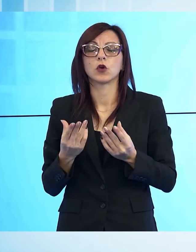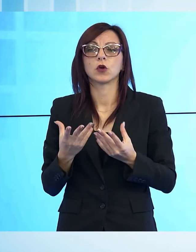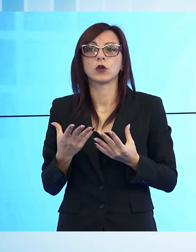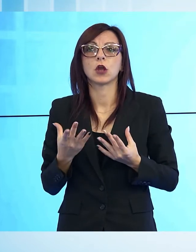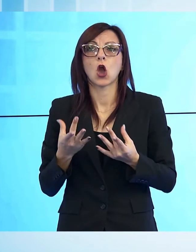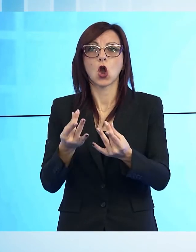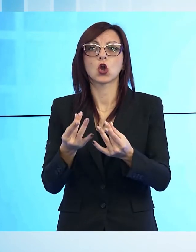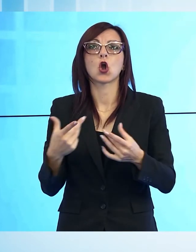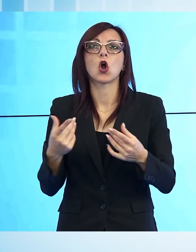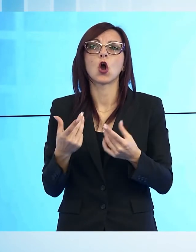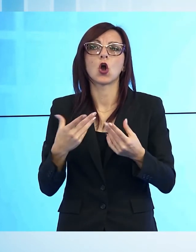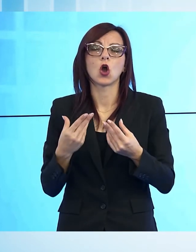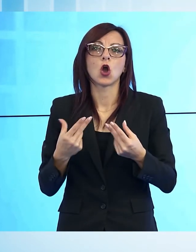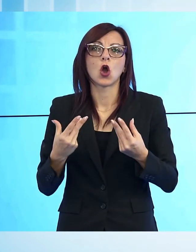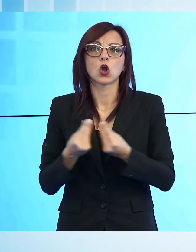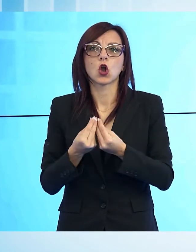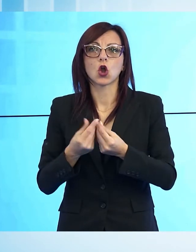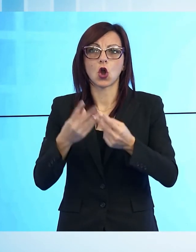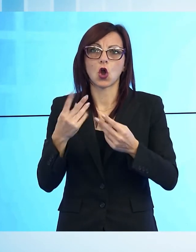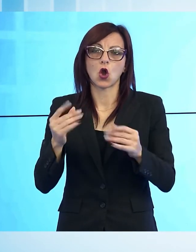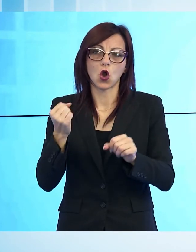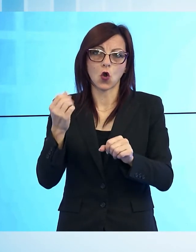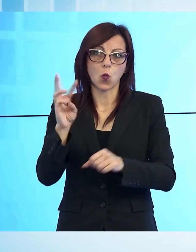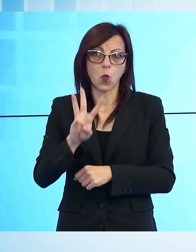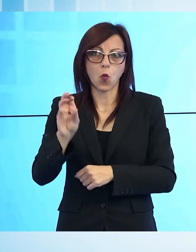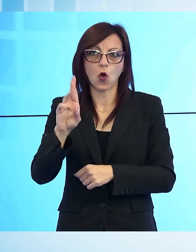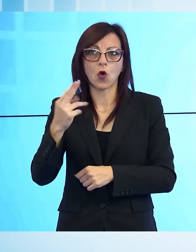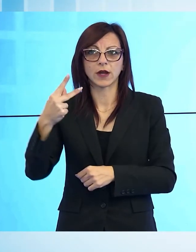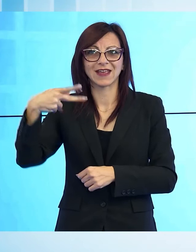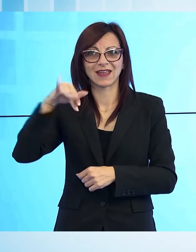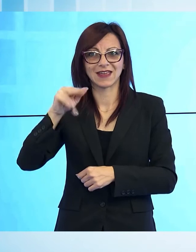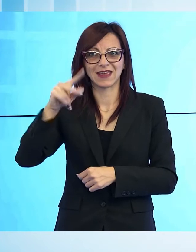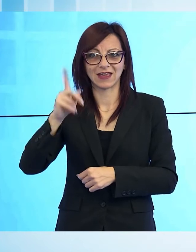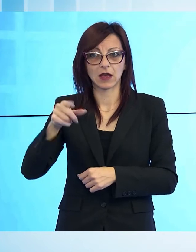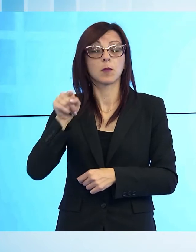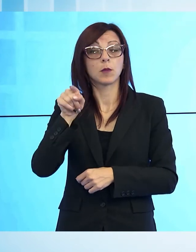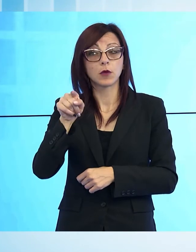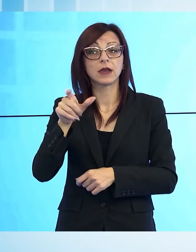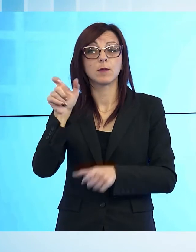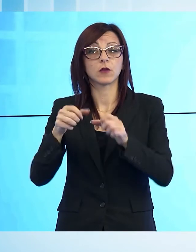in linea con le richieste che gli abitanti di Fornaci da tempo rivolgono all'amministrazione.